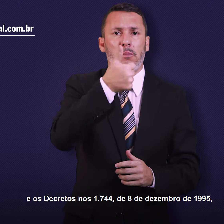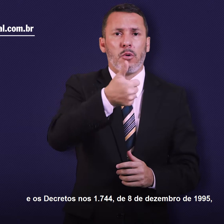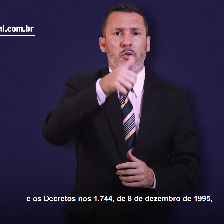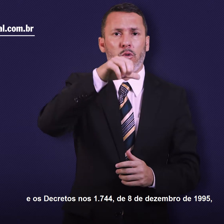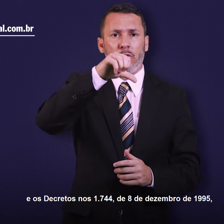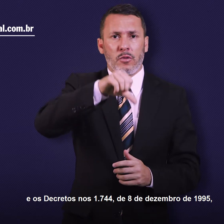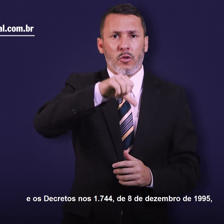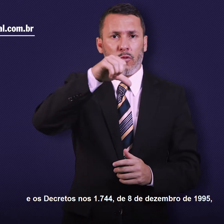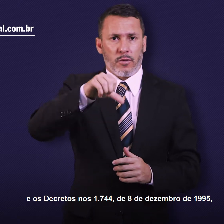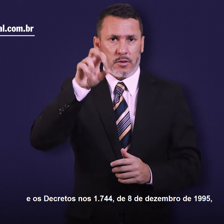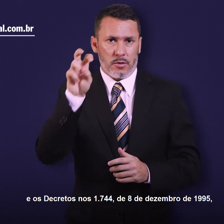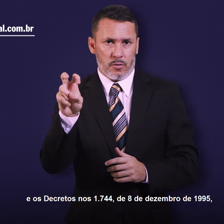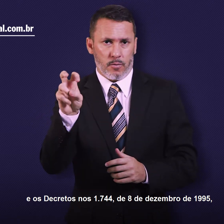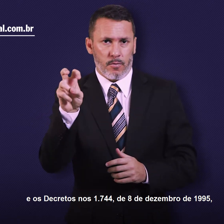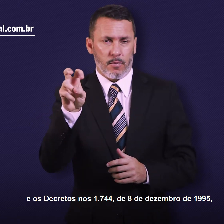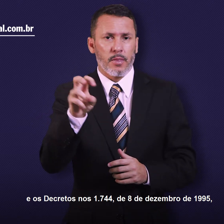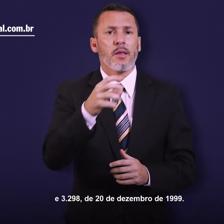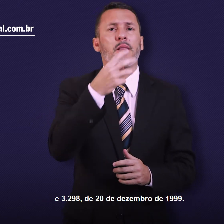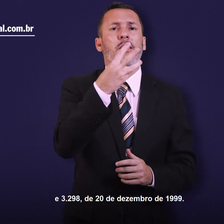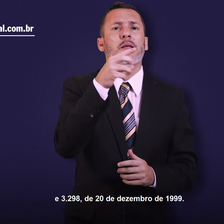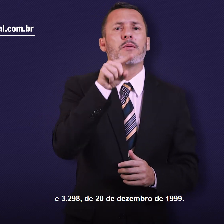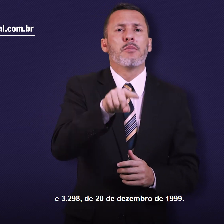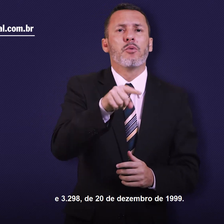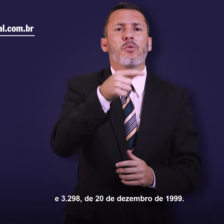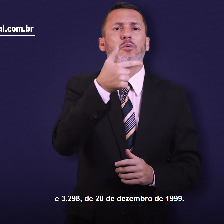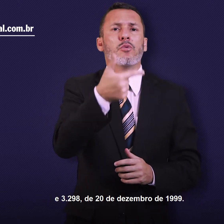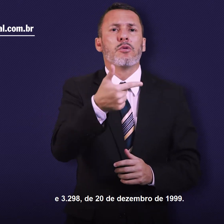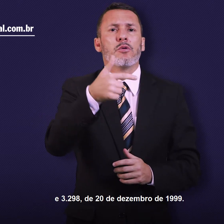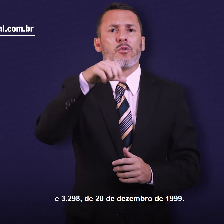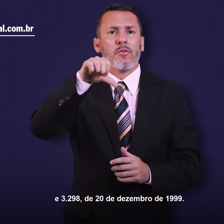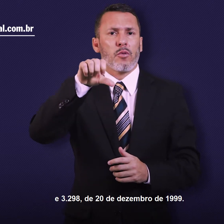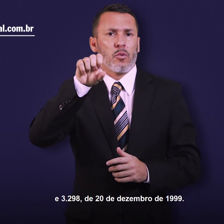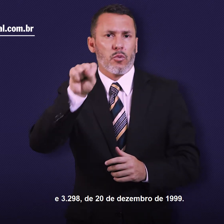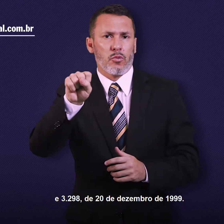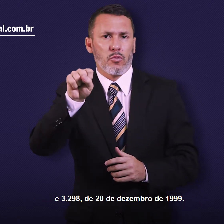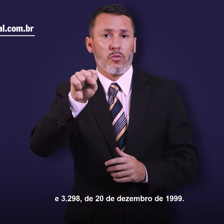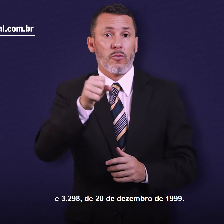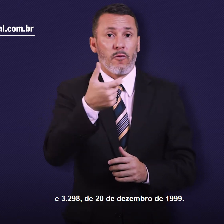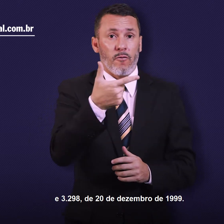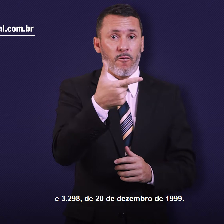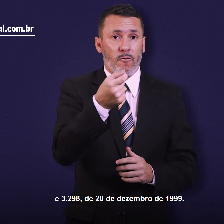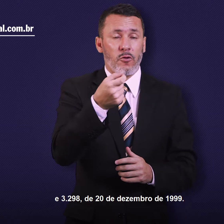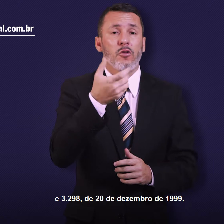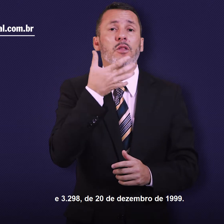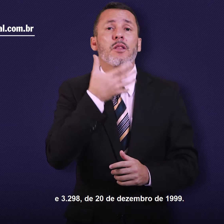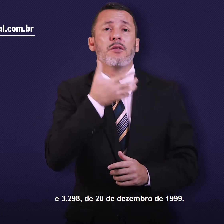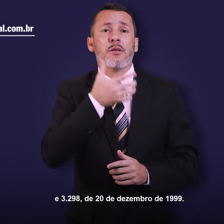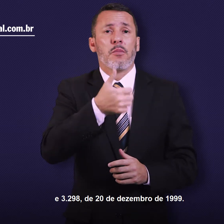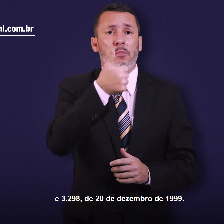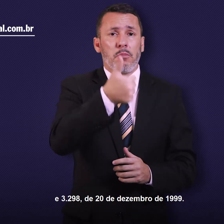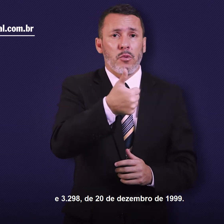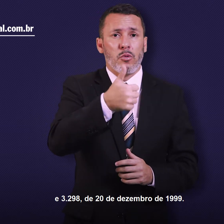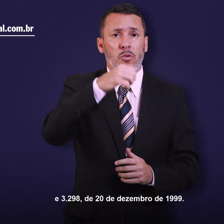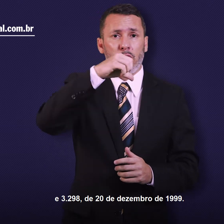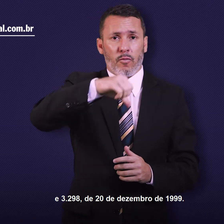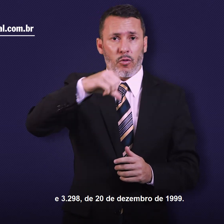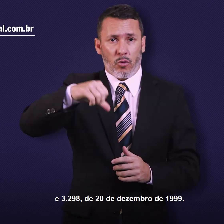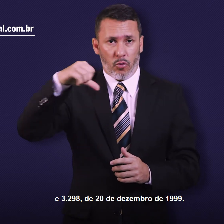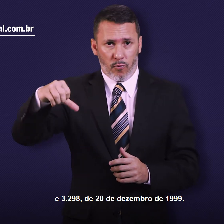1995, e 3.298, de 20 de dezembro de 1999.